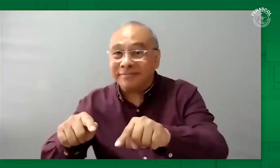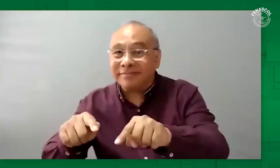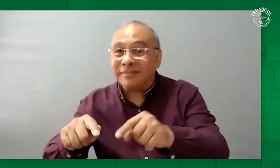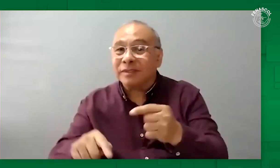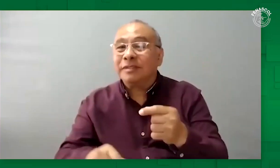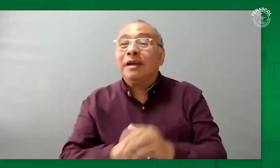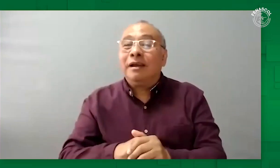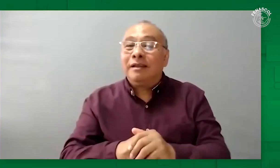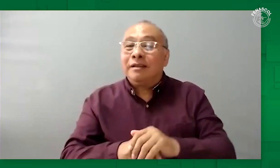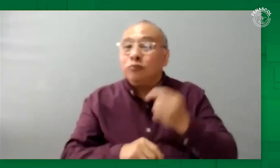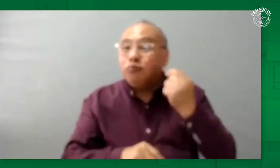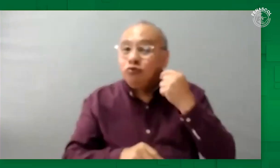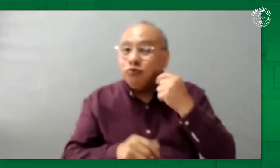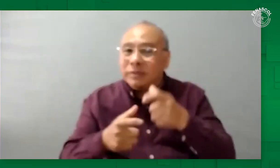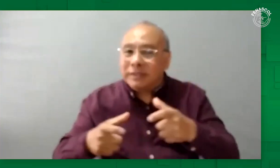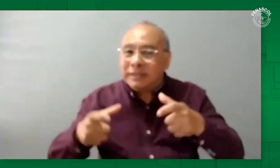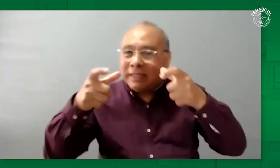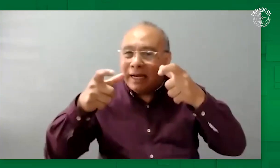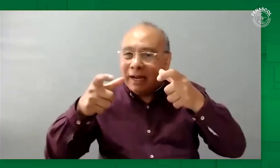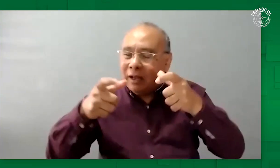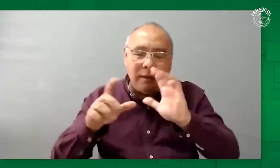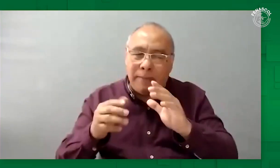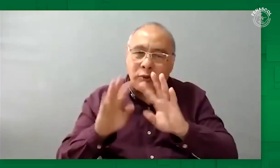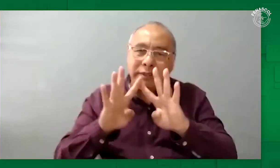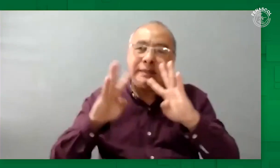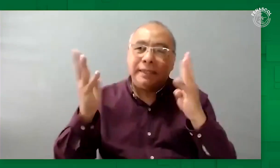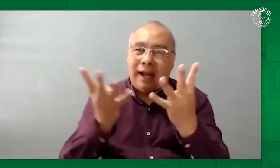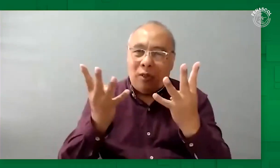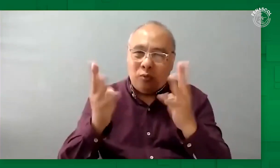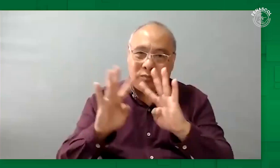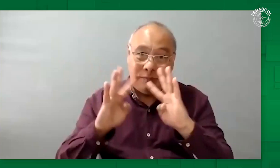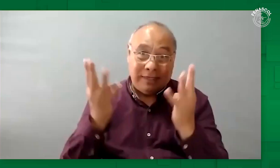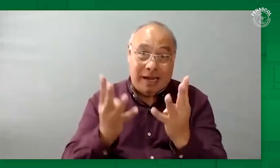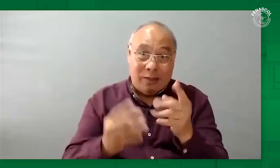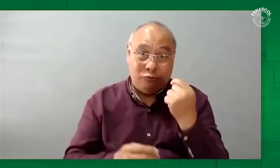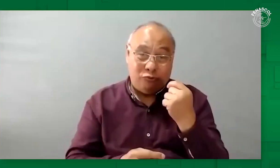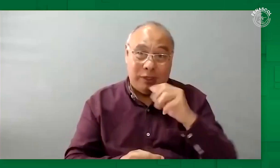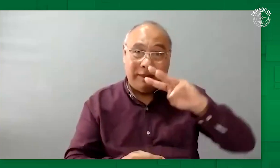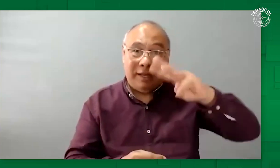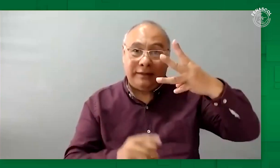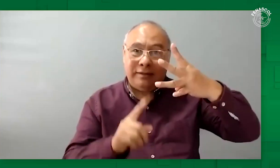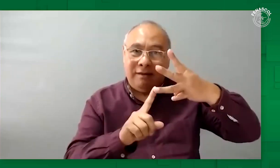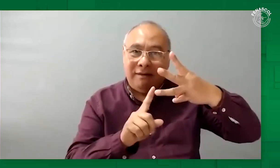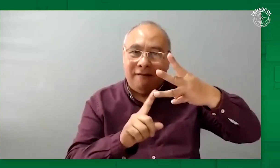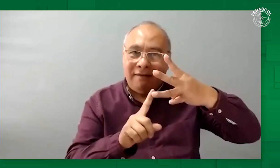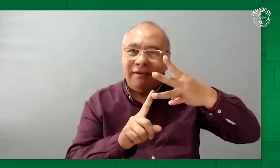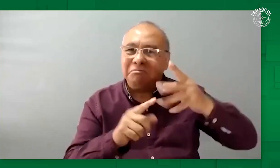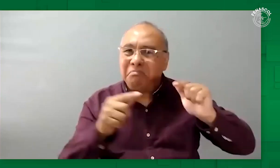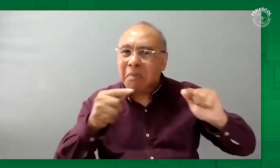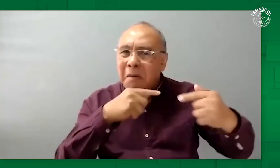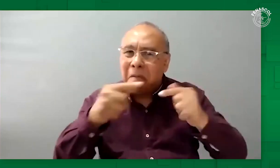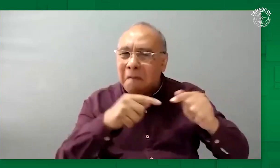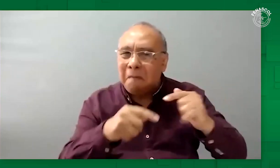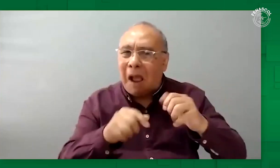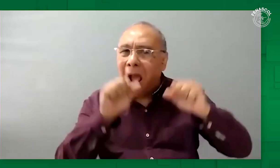Y hace poco, y hace poco en el Senado, se hizo el tercer debate sobre este